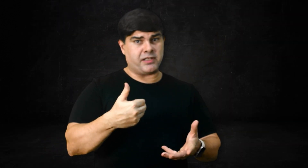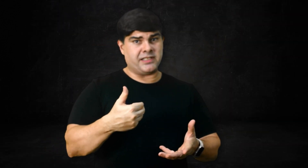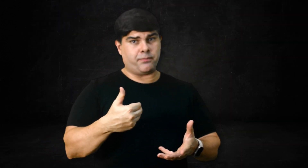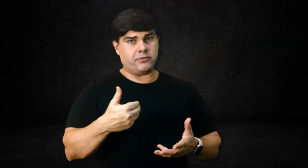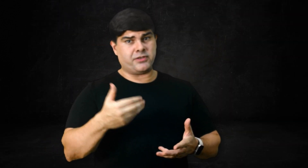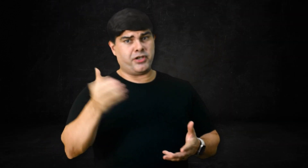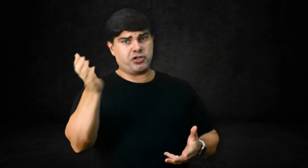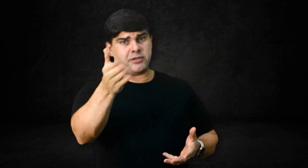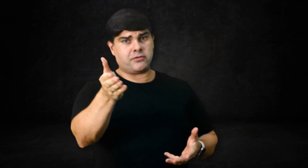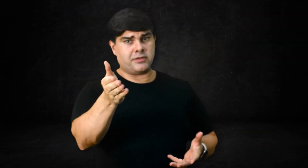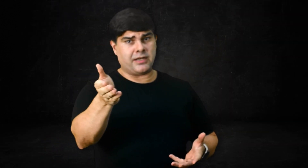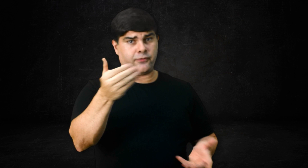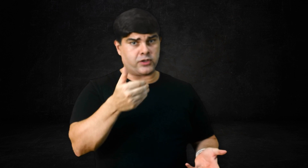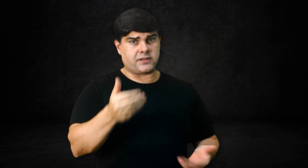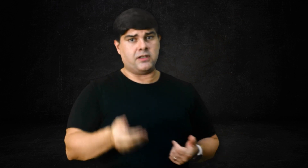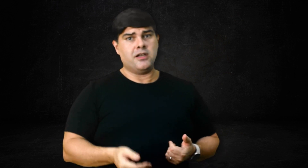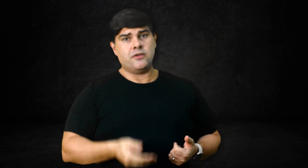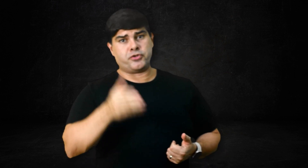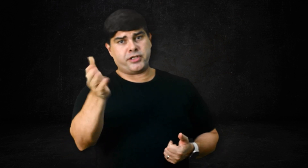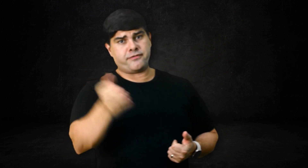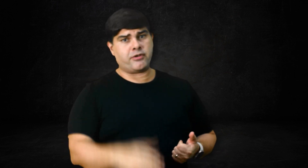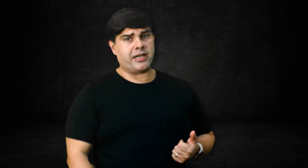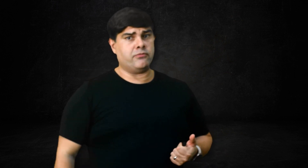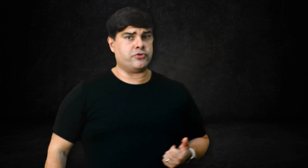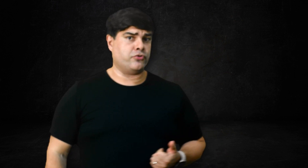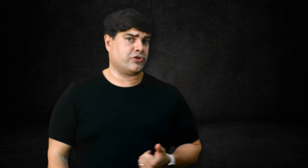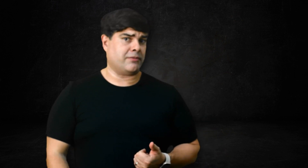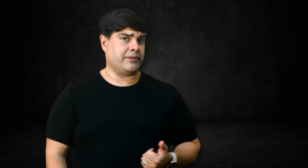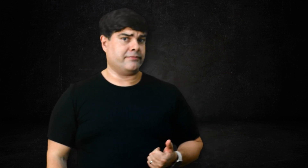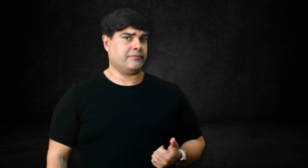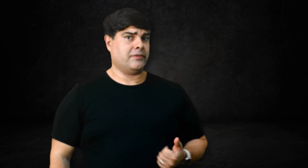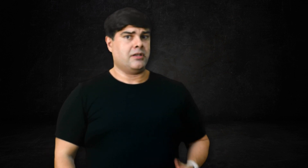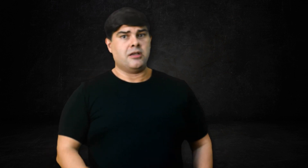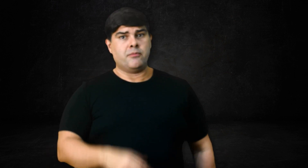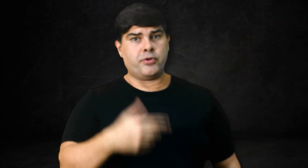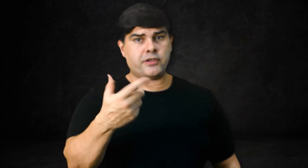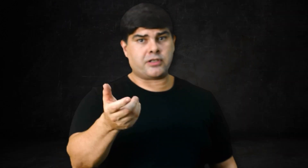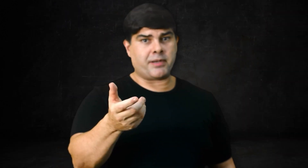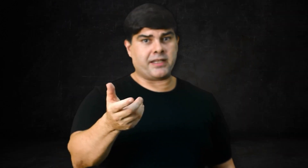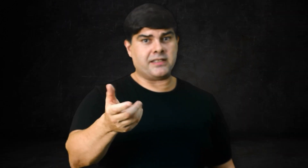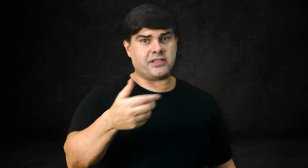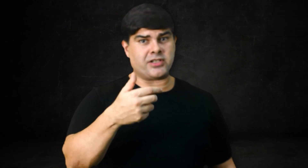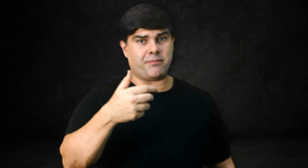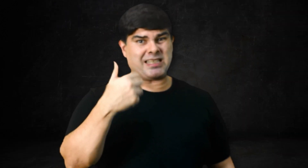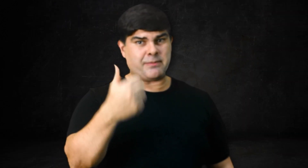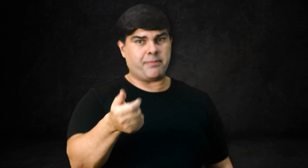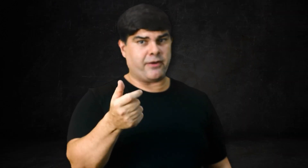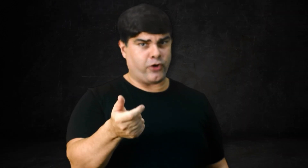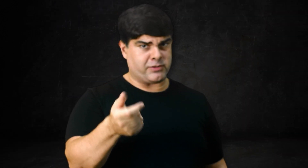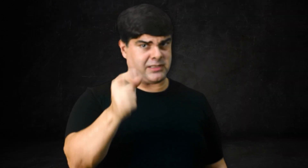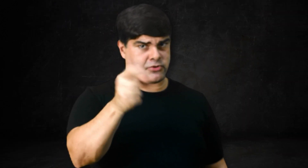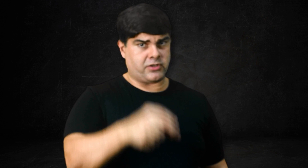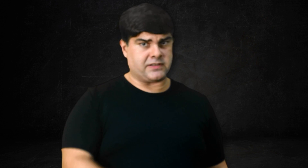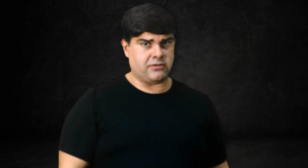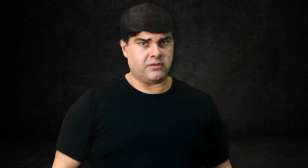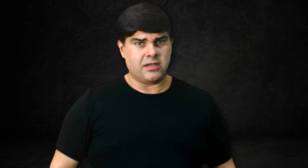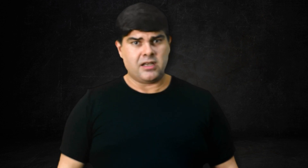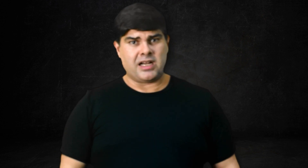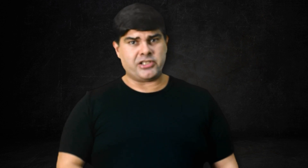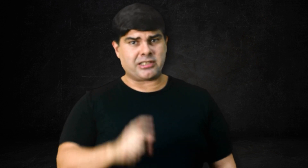exemplo, o seu rendimento e a força nos treinos vão cair juntos também. Por isso que para quem deseja a máxima performance da musculação, a dieta